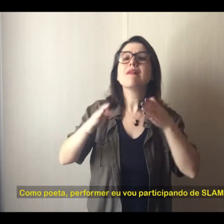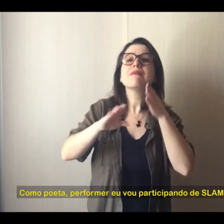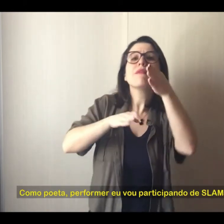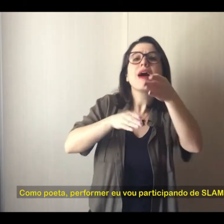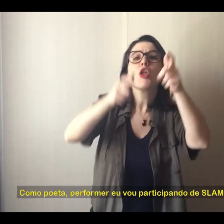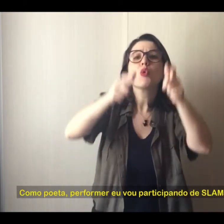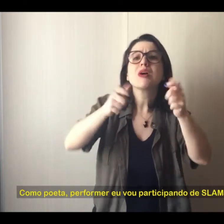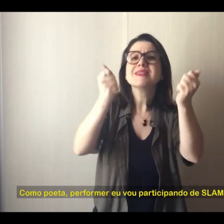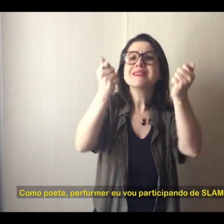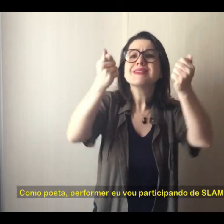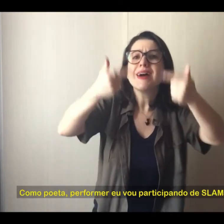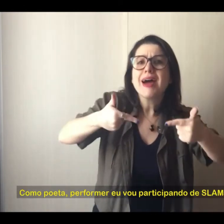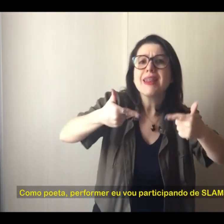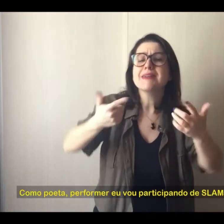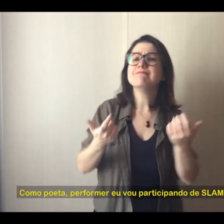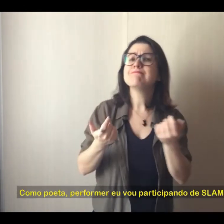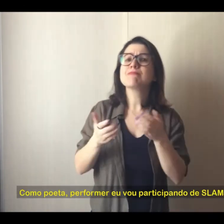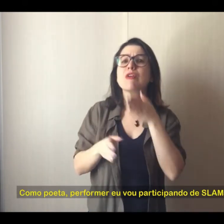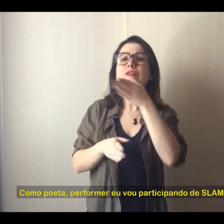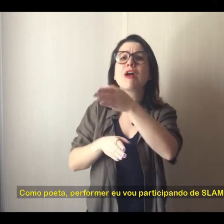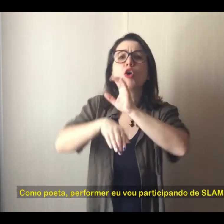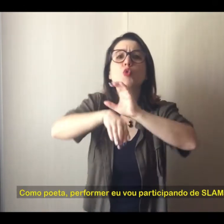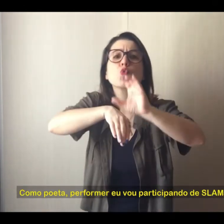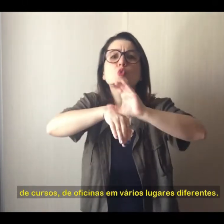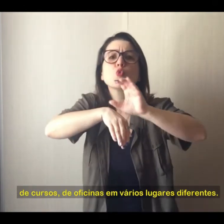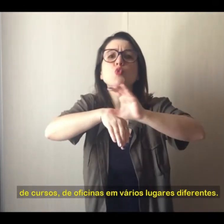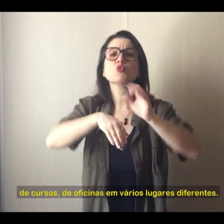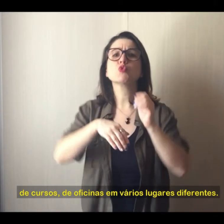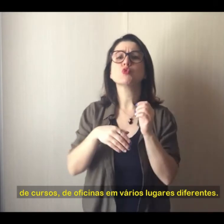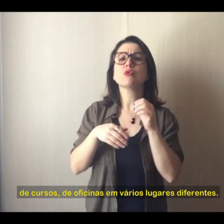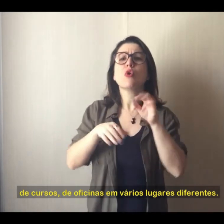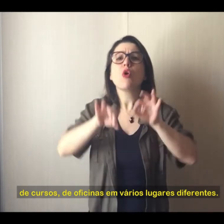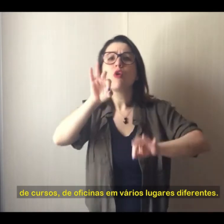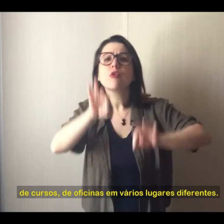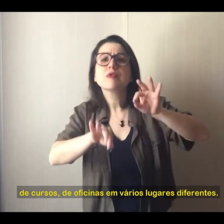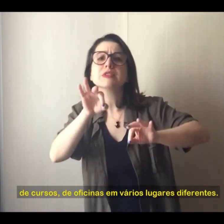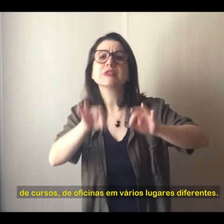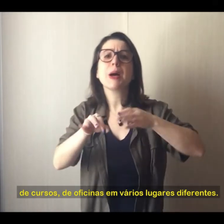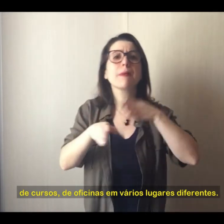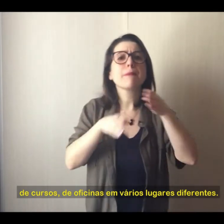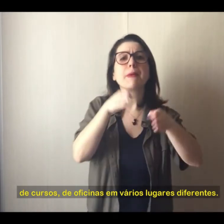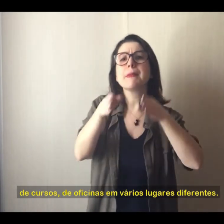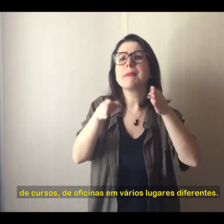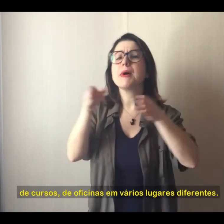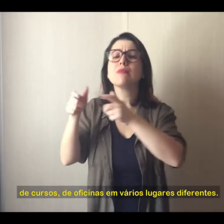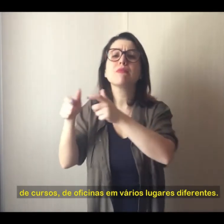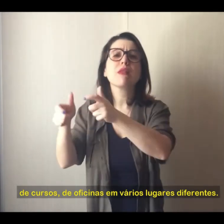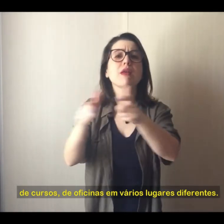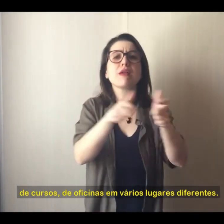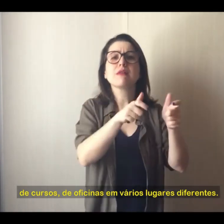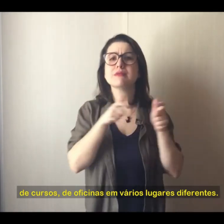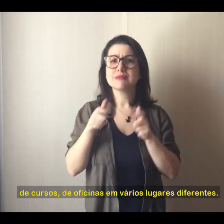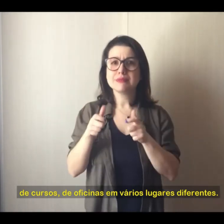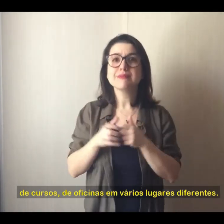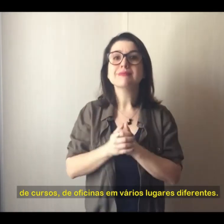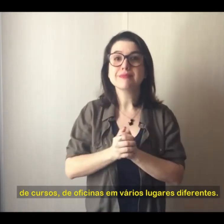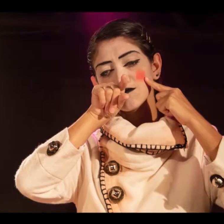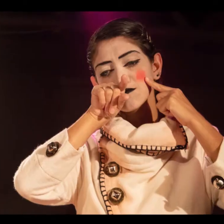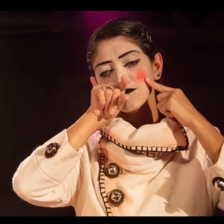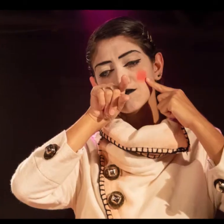poeta, eu participo de slams, cursos, oficinas, em vários lugares diferentes. Mariana